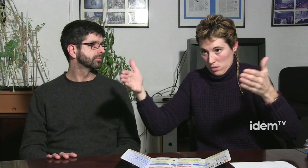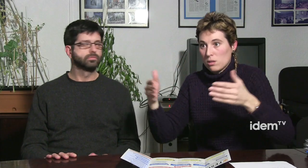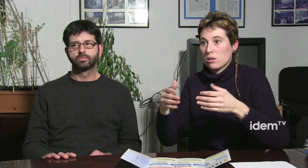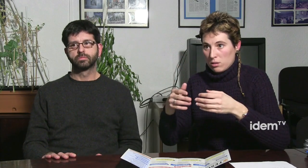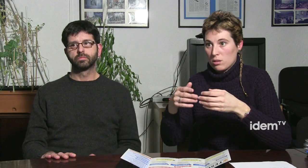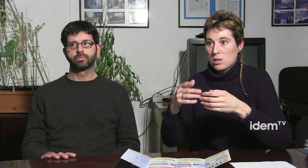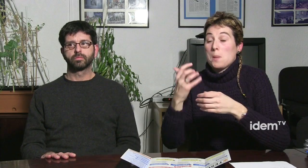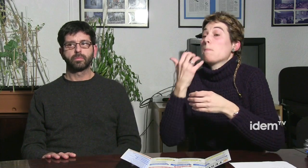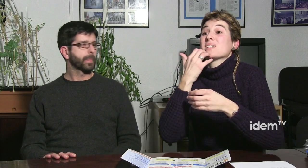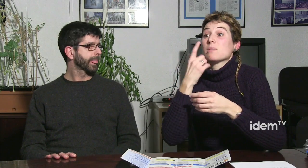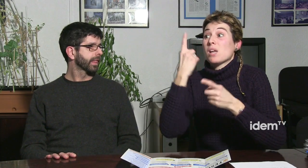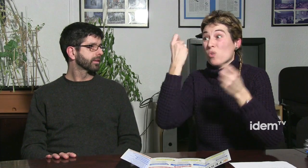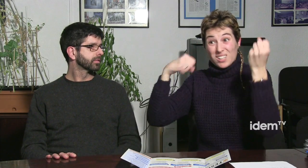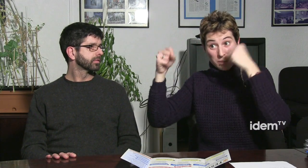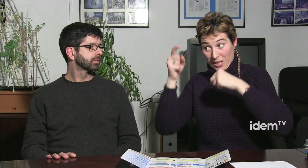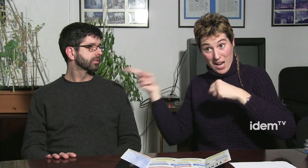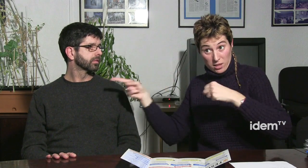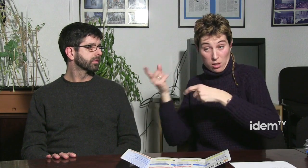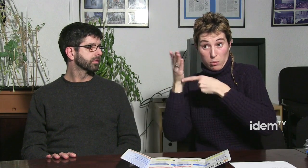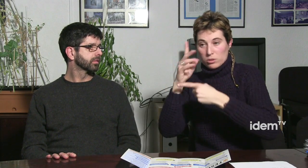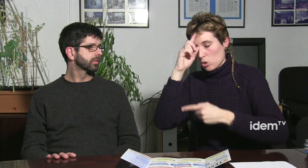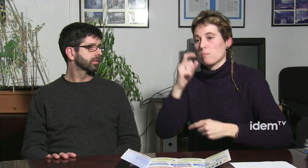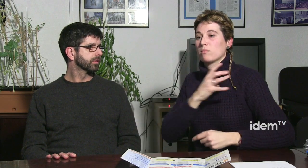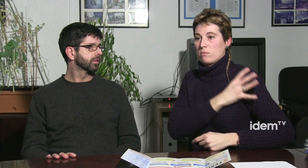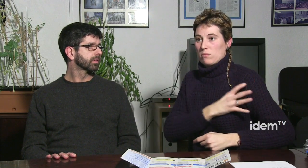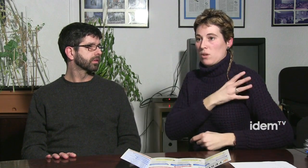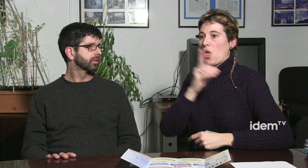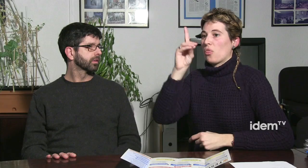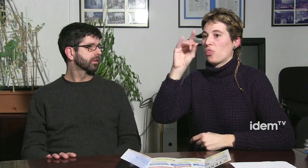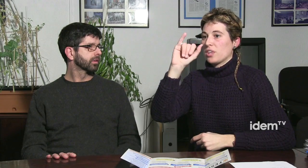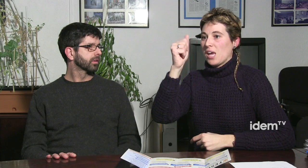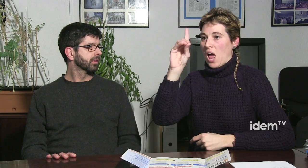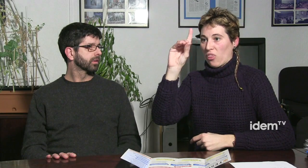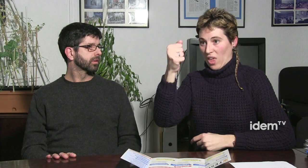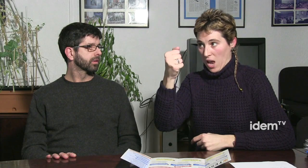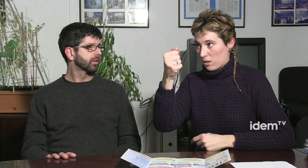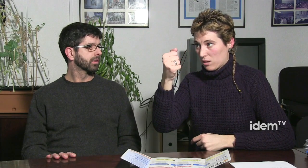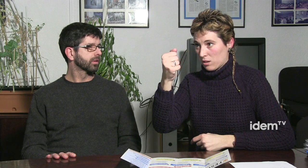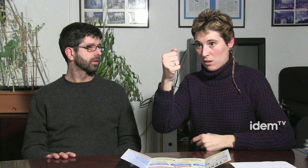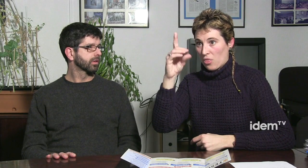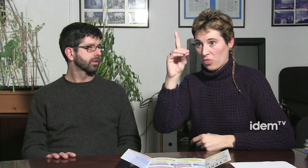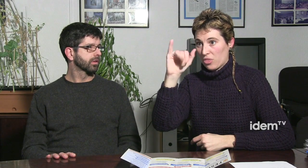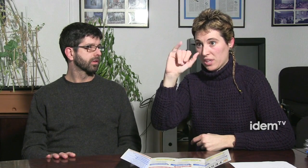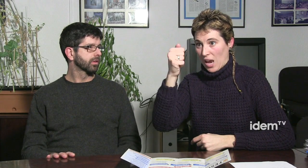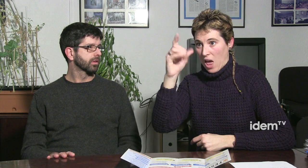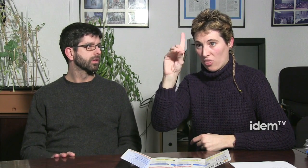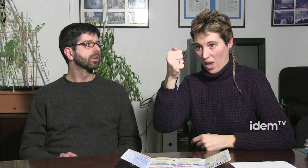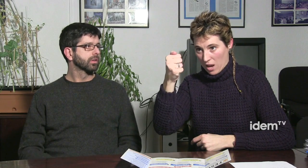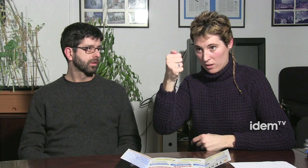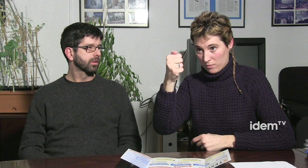perquè llavors el que hi havia abans era com una por expressar-se a